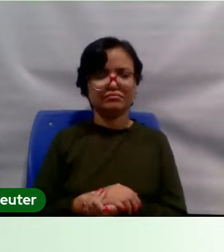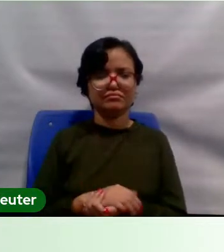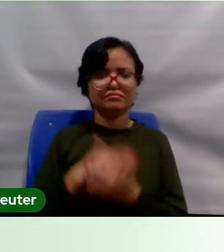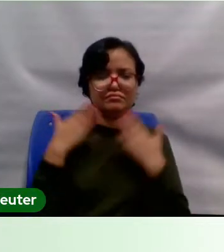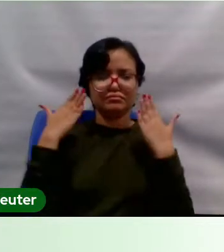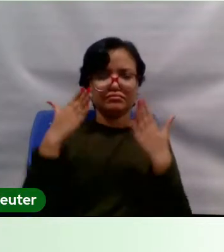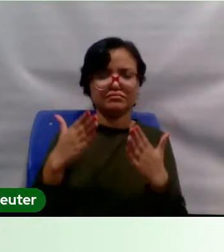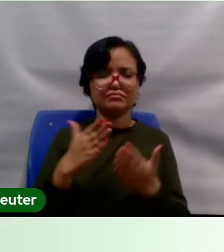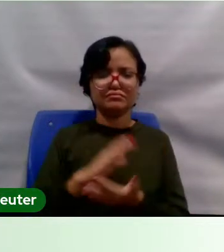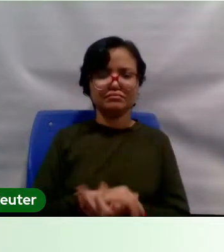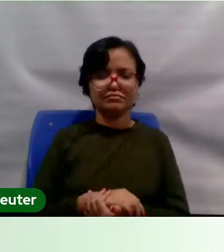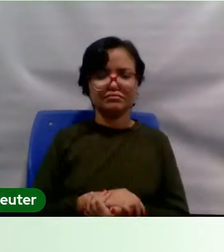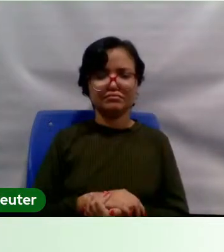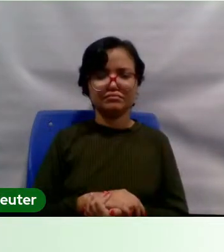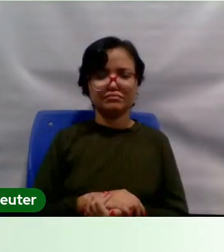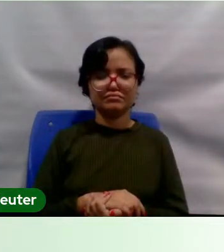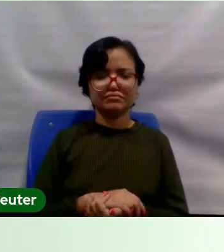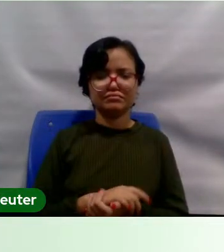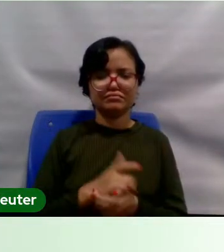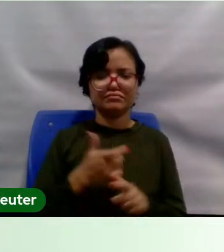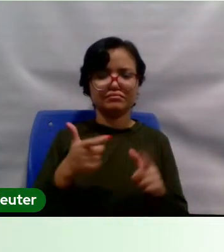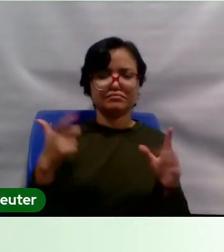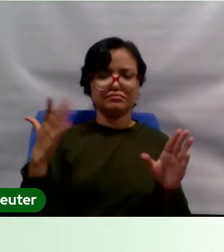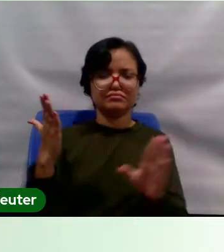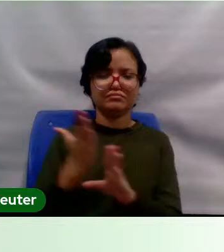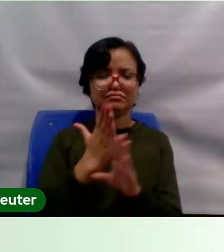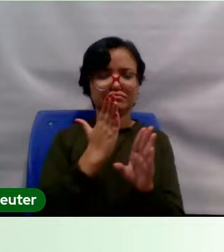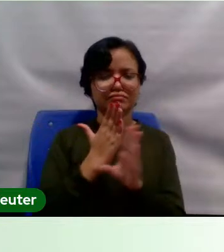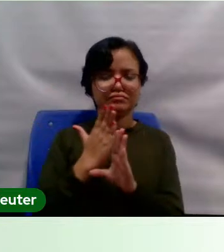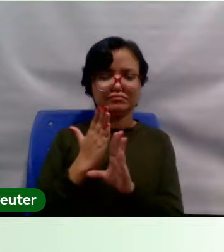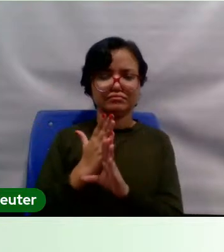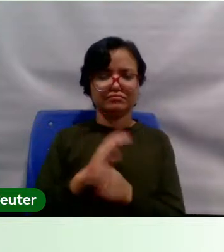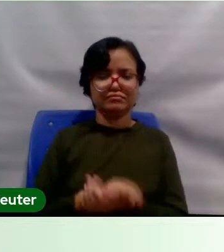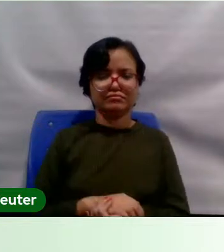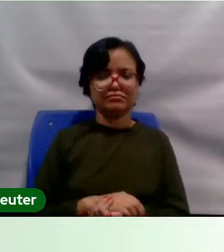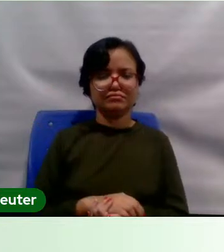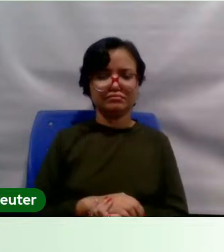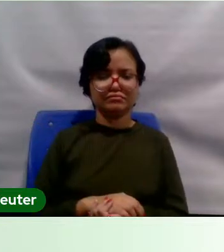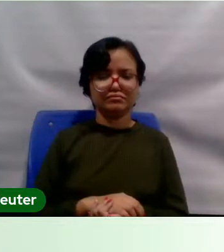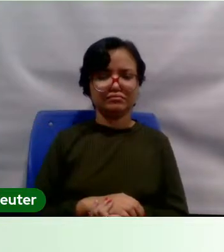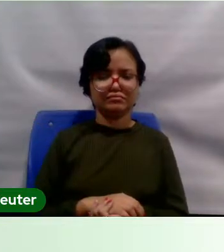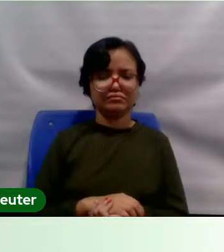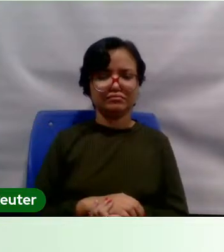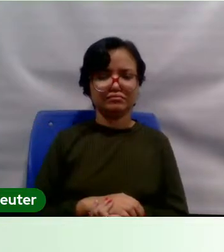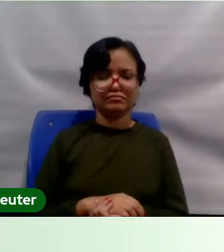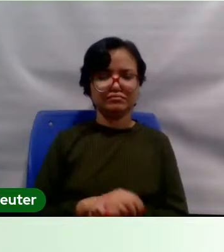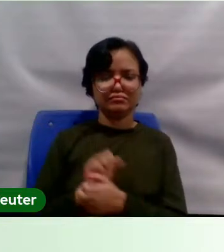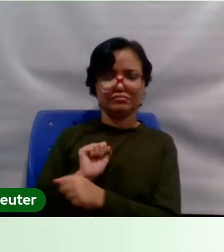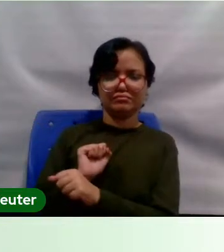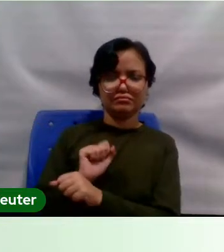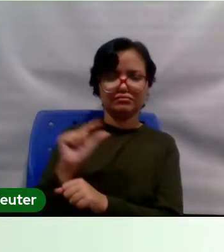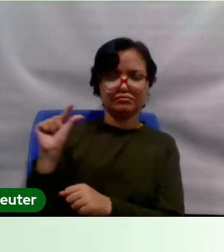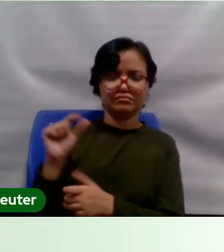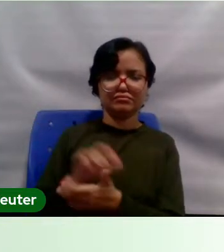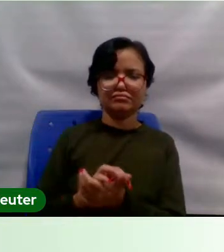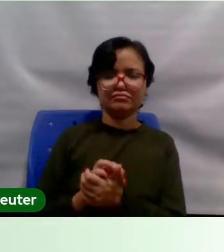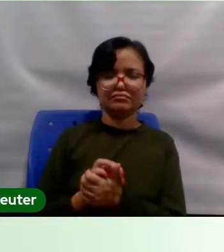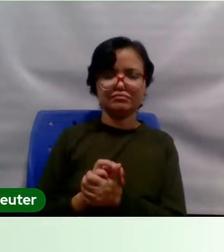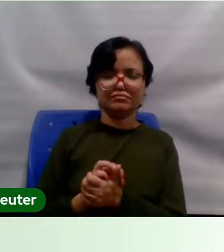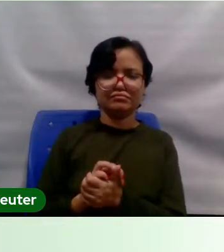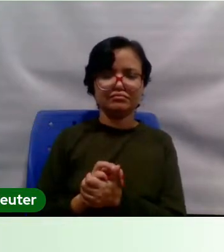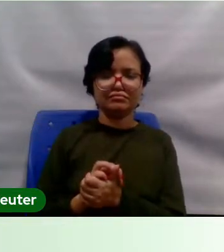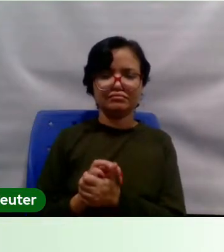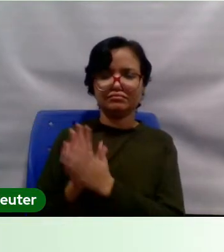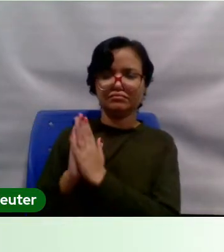grandes descobertas. E, nesse sentido, espera aí, deixa eu... Paulo, por favor. E, nesse